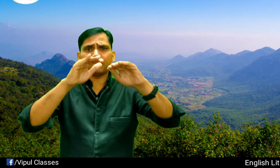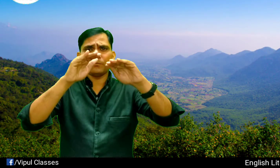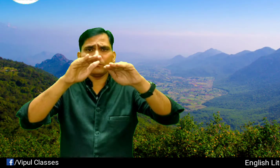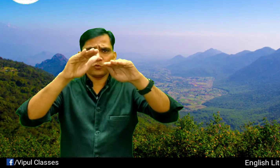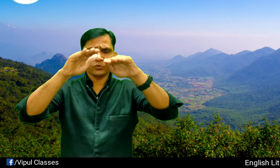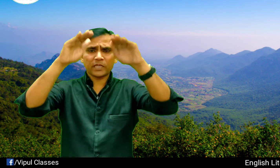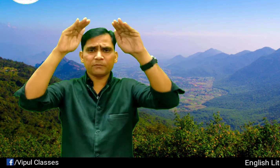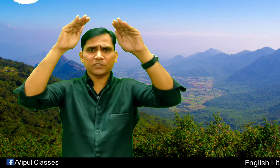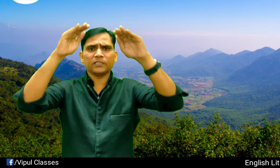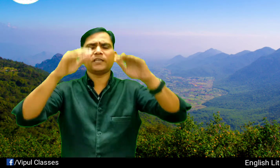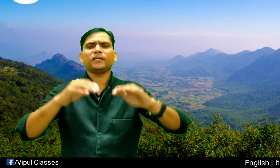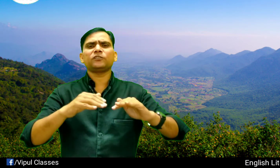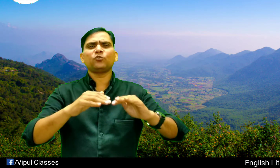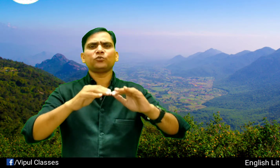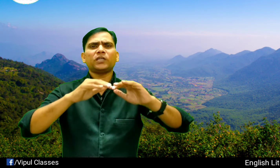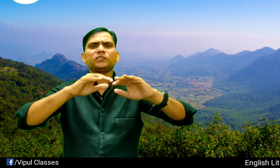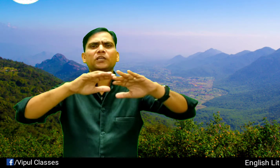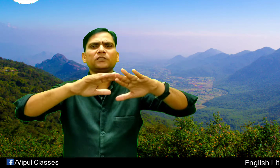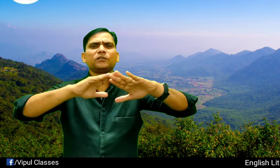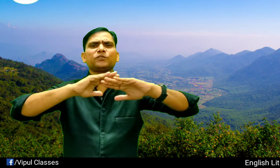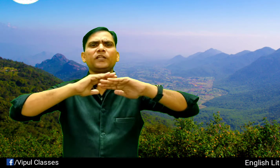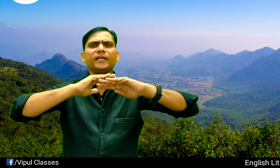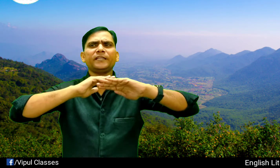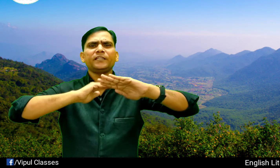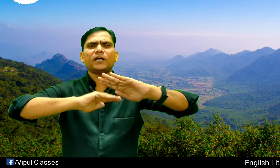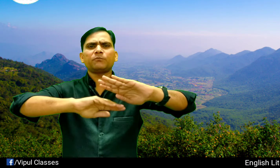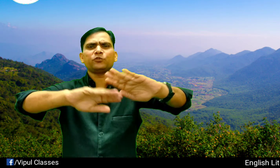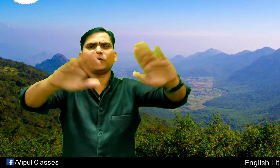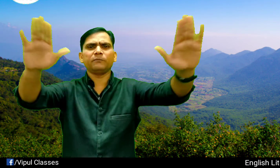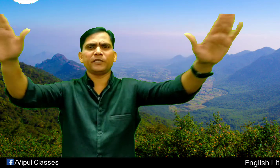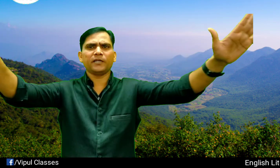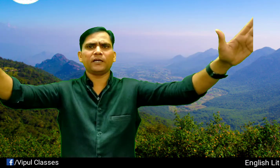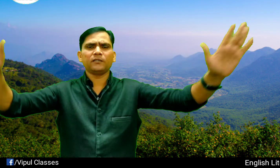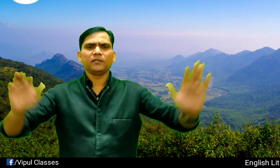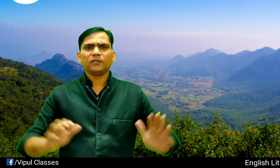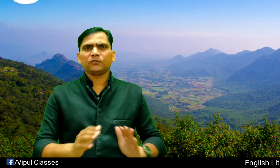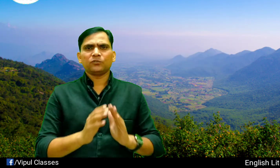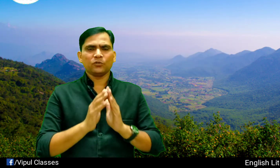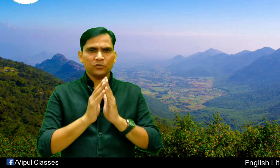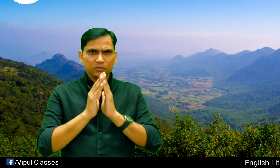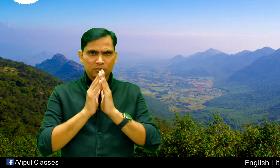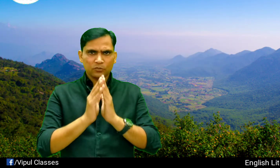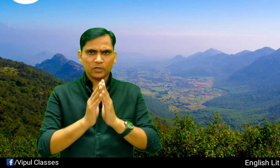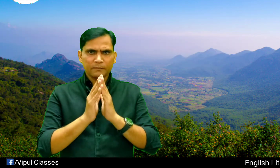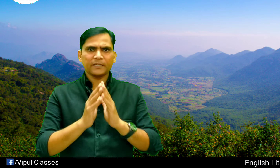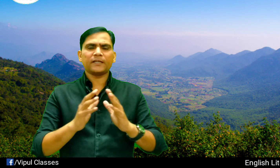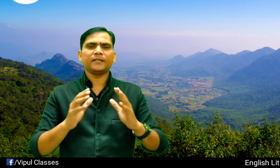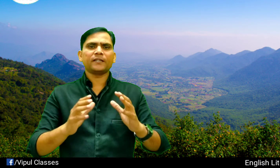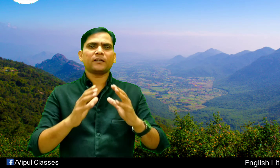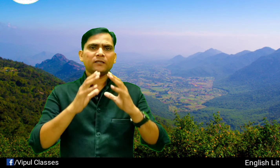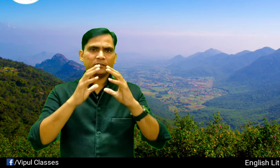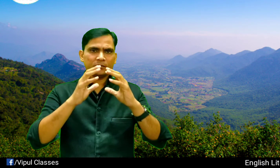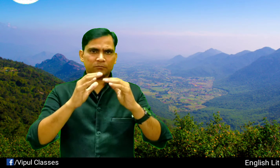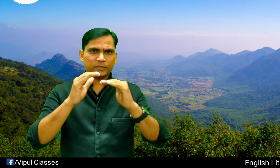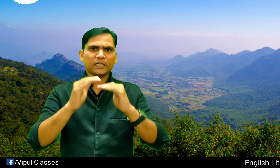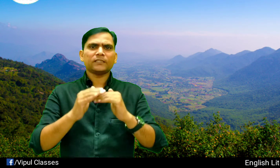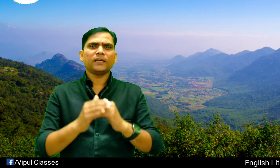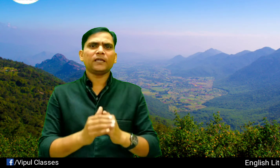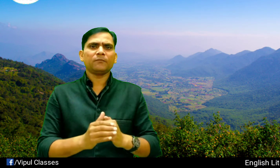आप उचाई पर चले जाएंगे तो उचाई से एकदम से लेंड एरिया आपको दिखाई पड़ेगा तो इसको हमारे राइटर बताते हैं